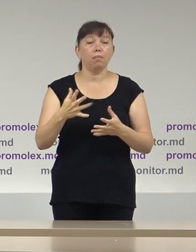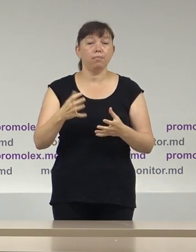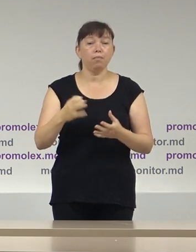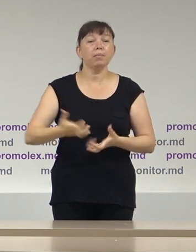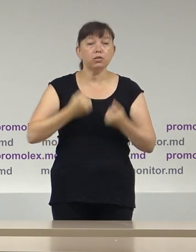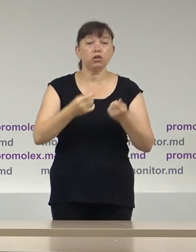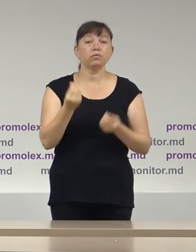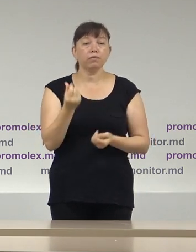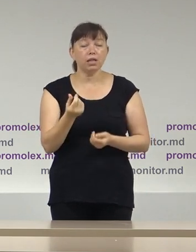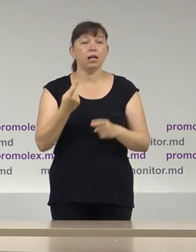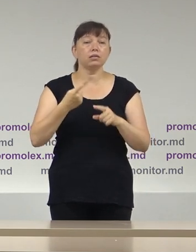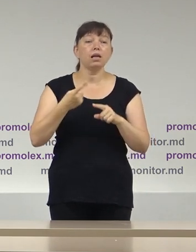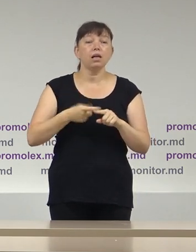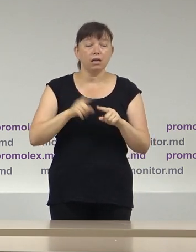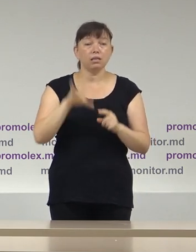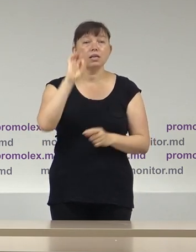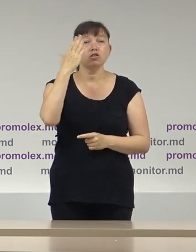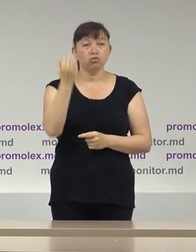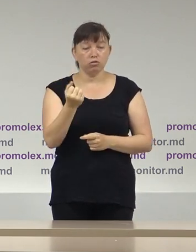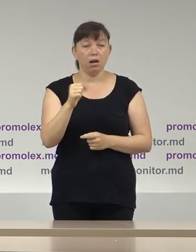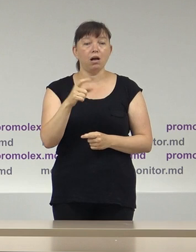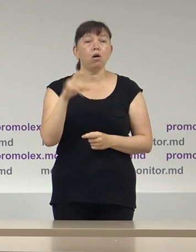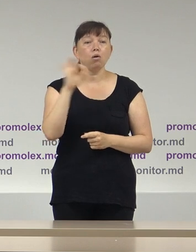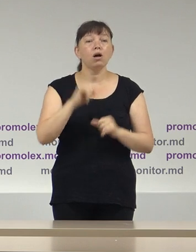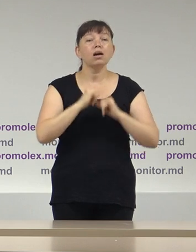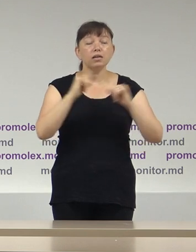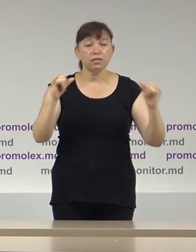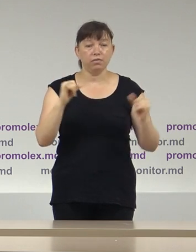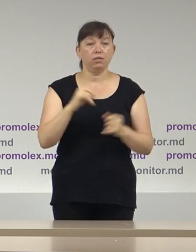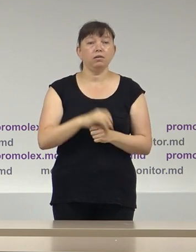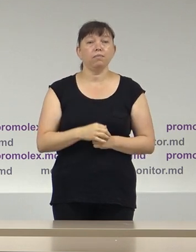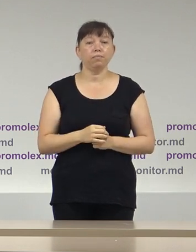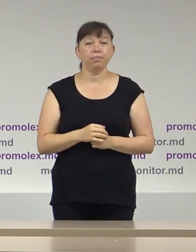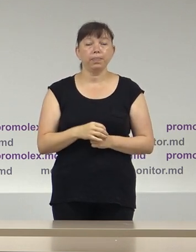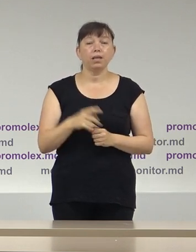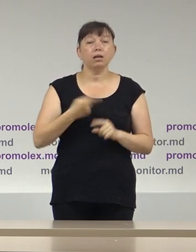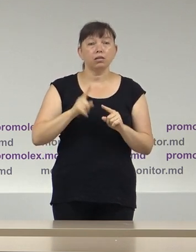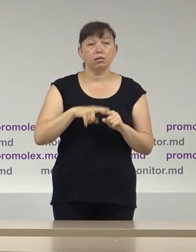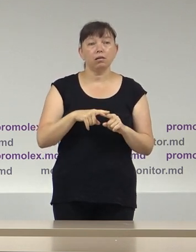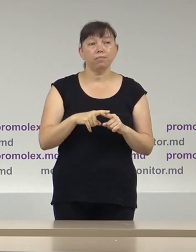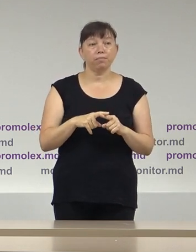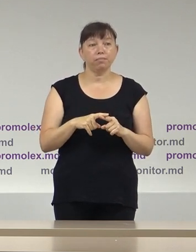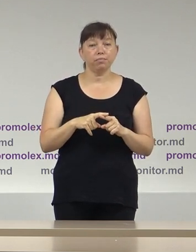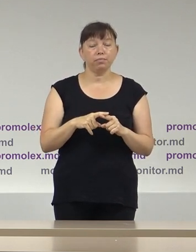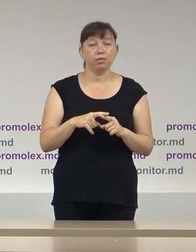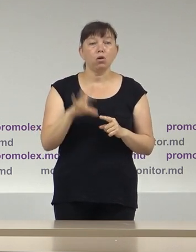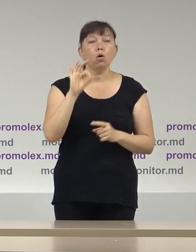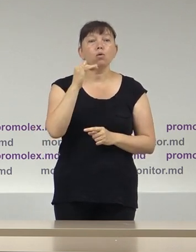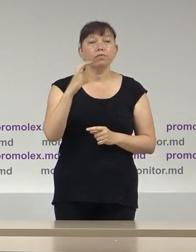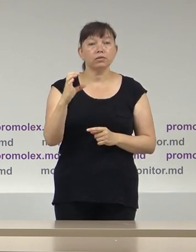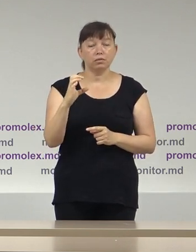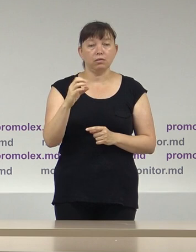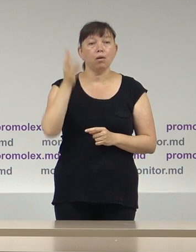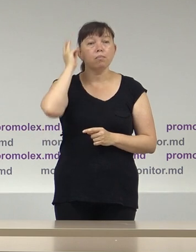observare. Este vorba de Agenția Statilor Unite pentru dezvoltare internațională USAID. Este vorba de oficiul